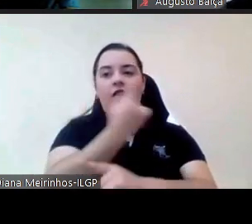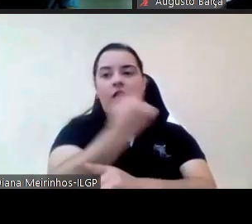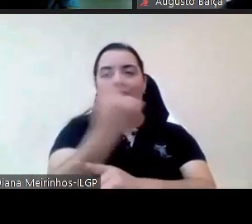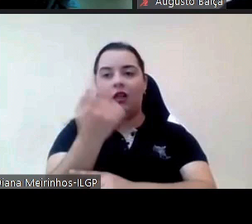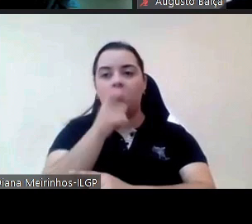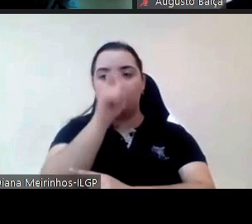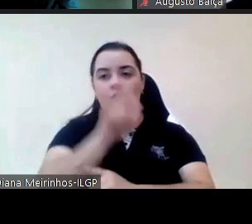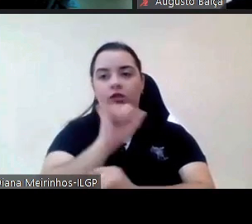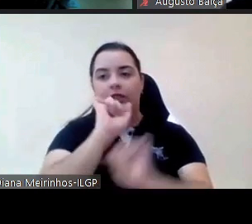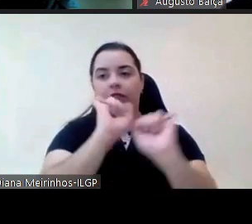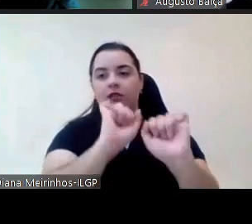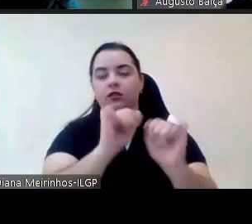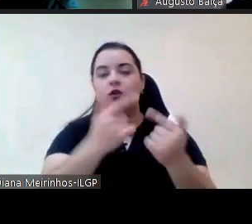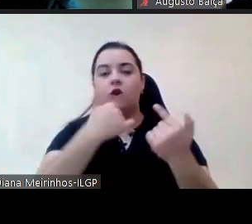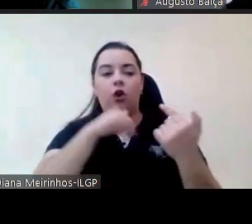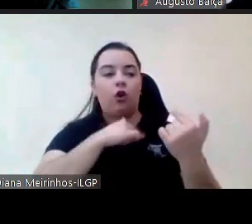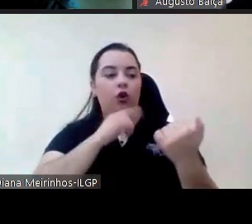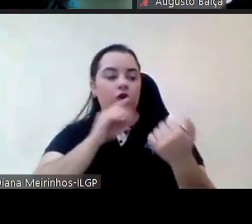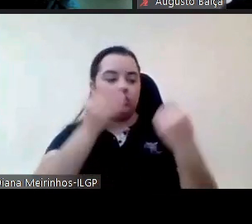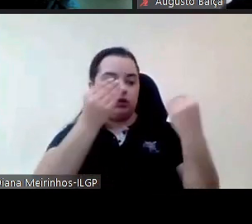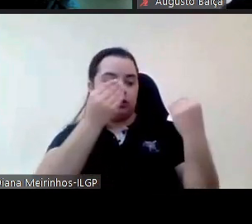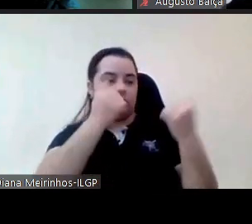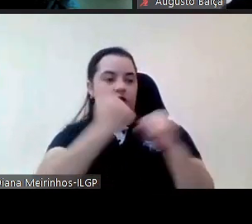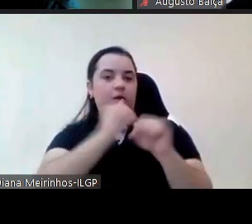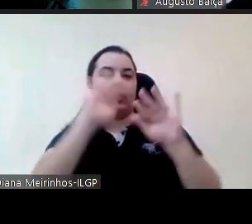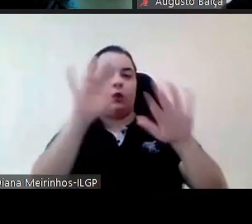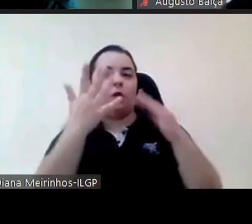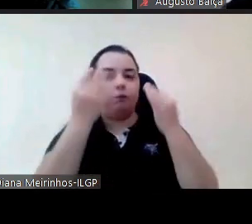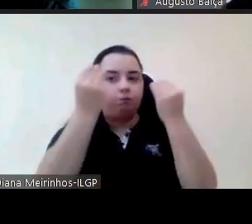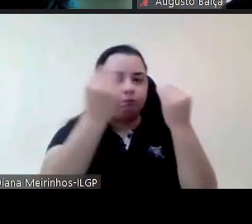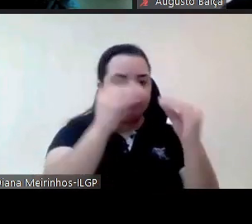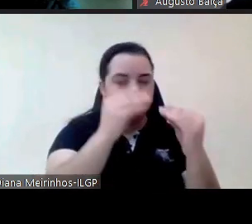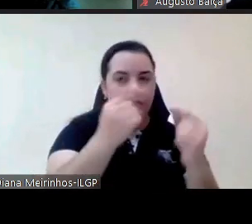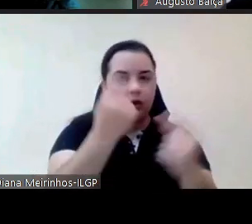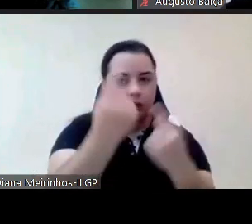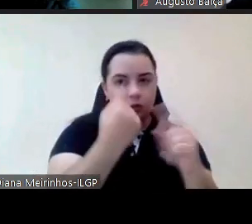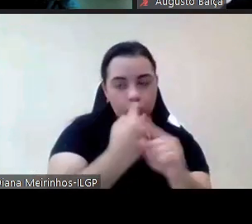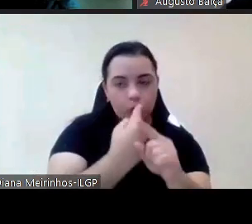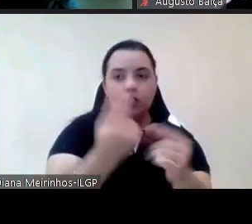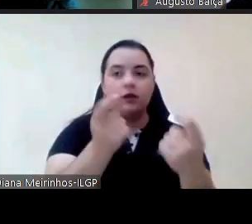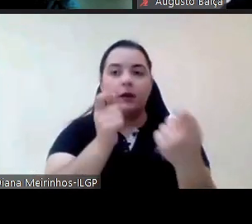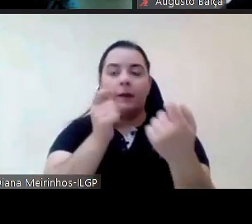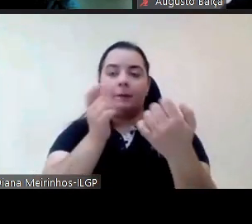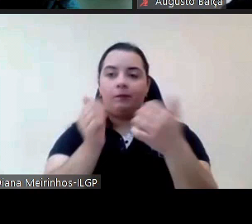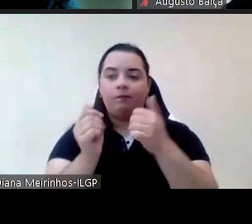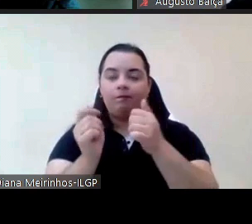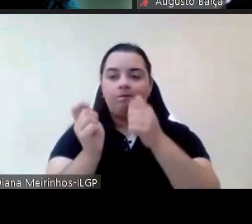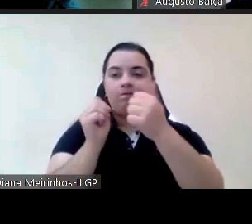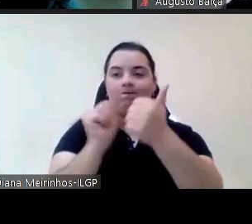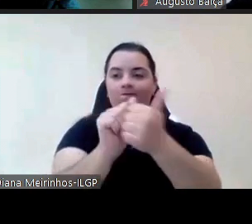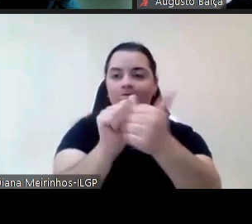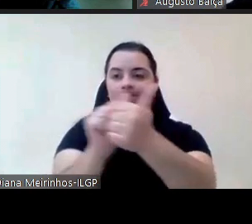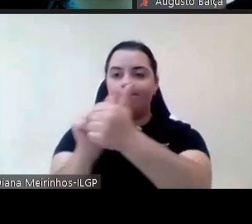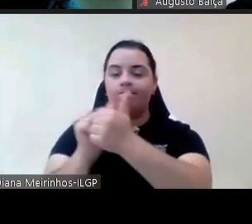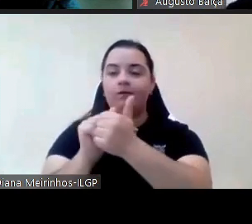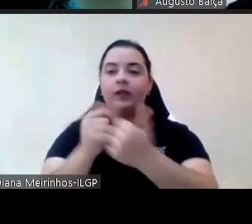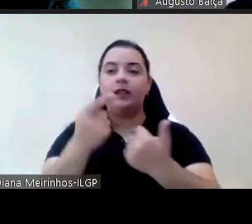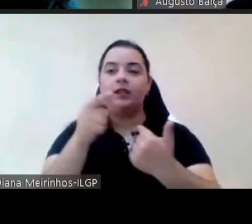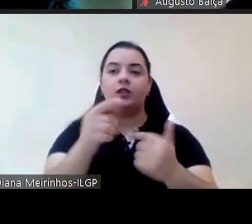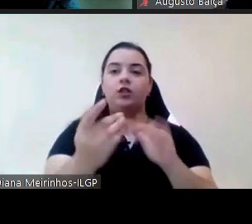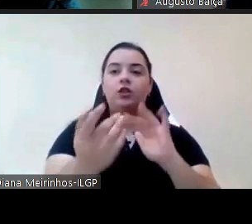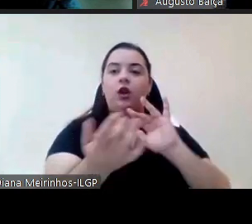de proximidade e realmente portanto nesses contactos institucionais